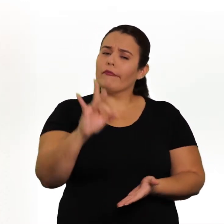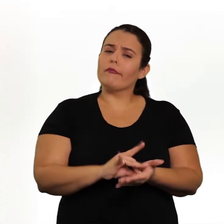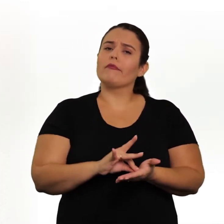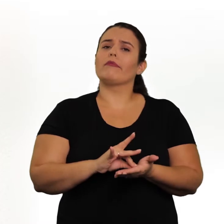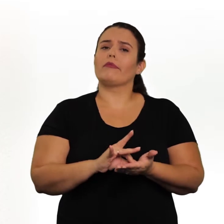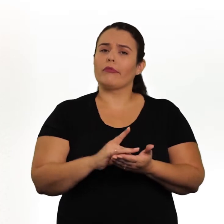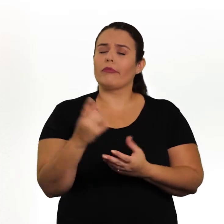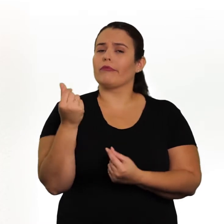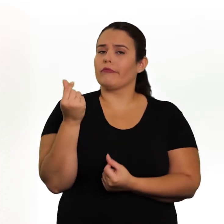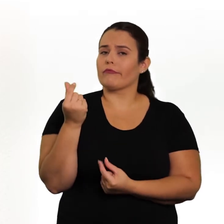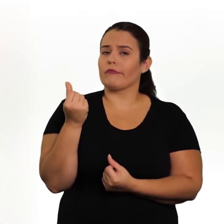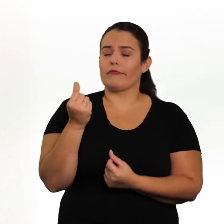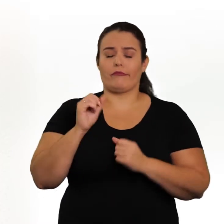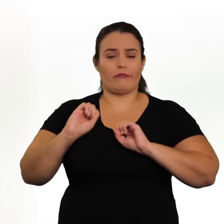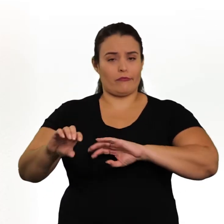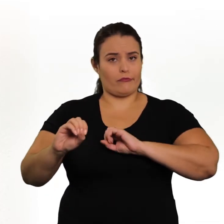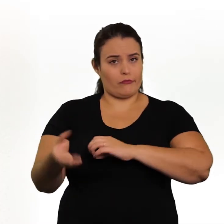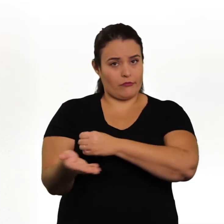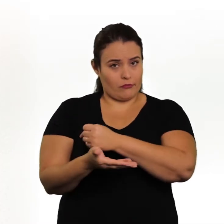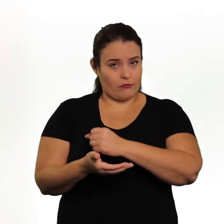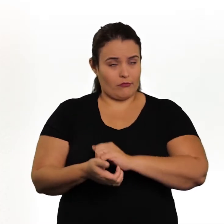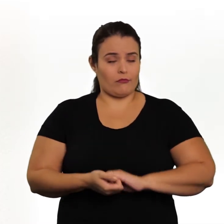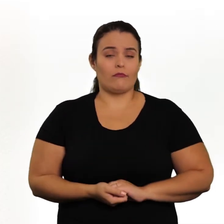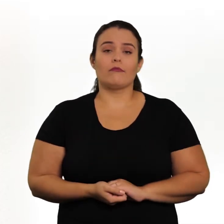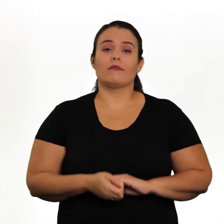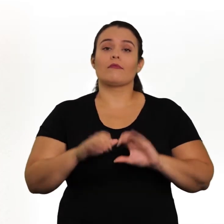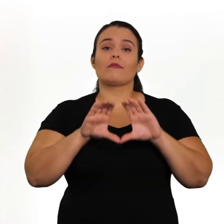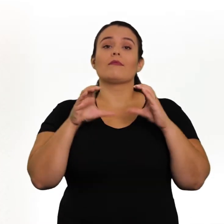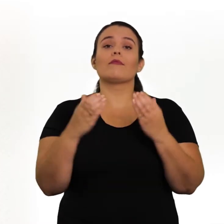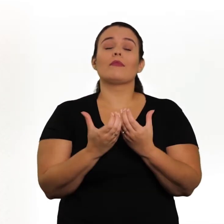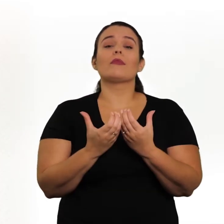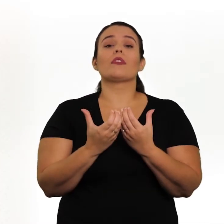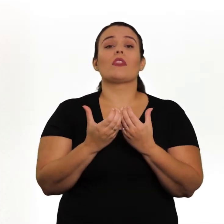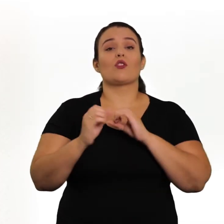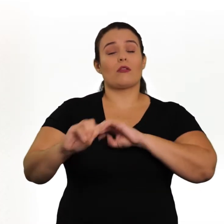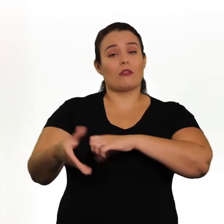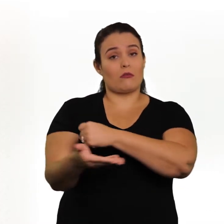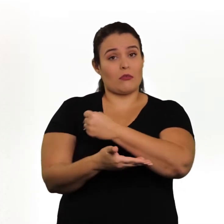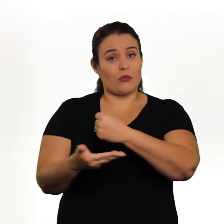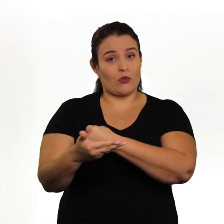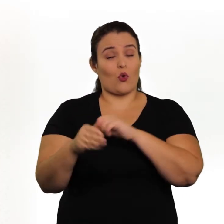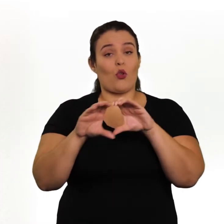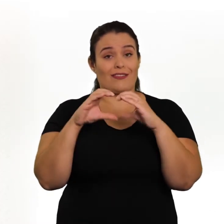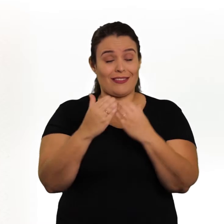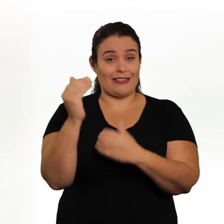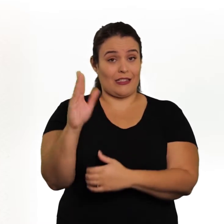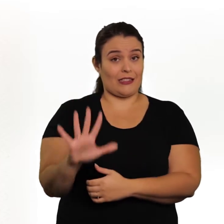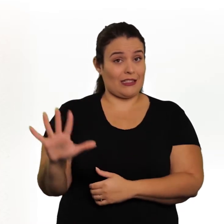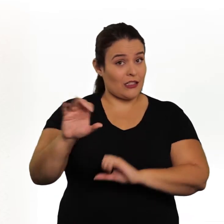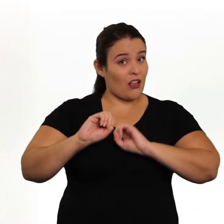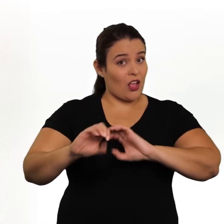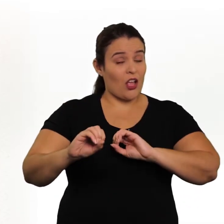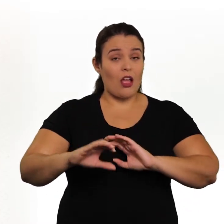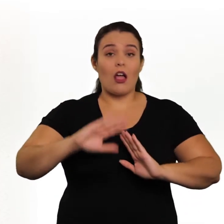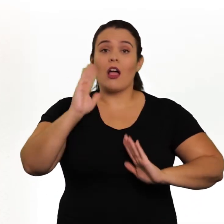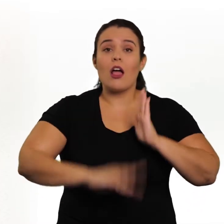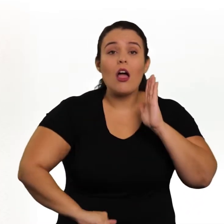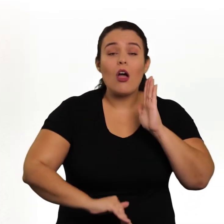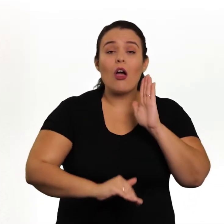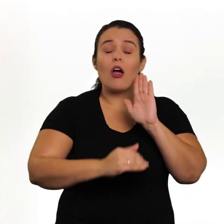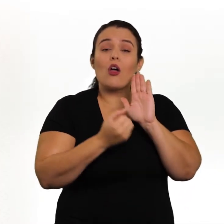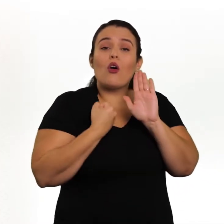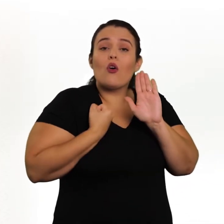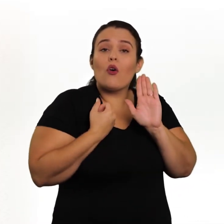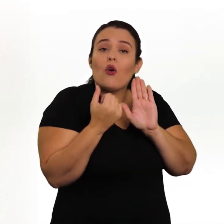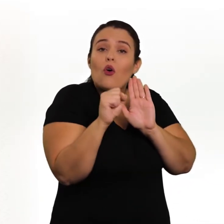Educação, que define políticas de financiamento da educação. No dia seguinte, a Câmara de Educação Básica do Conselho Nacional de Educação